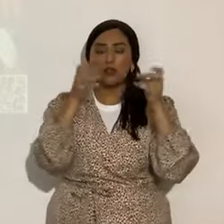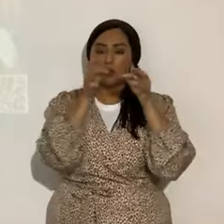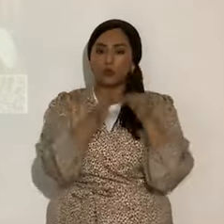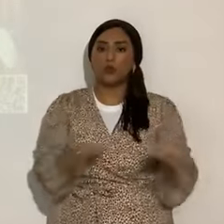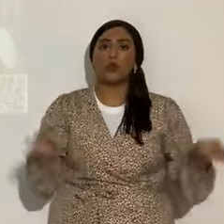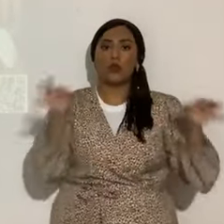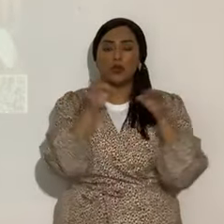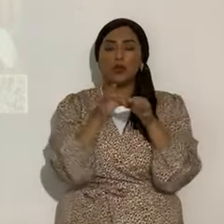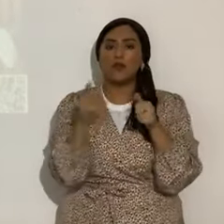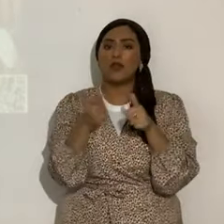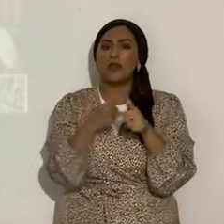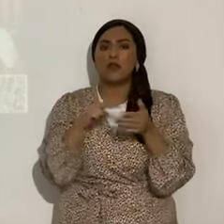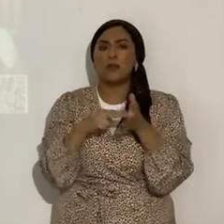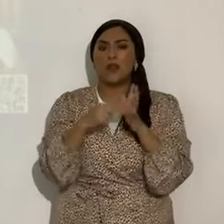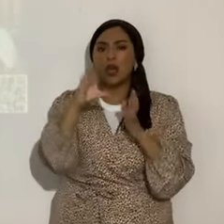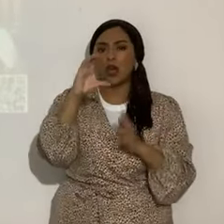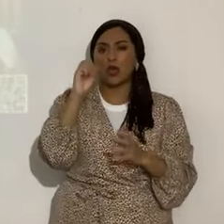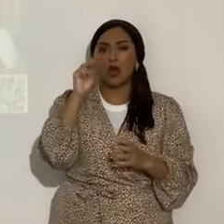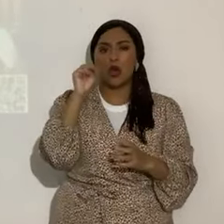Para empezar, ¿qué es un cometa? Es un cuerpo celeste.